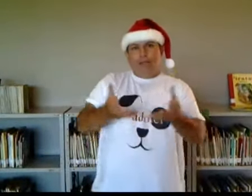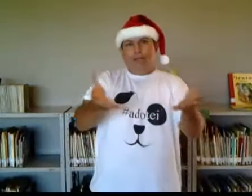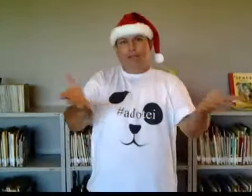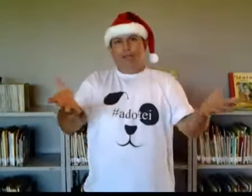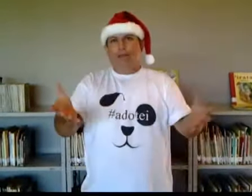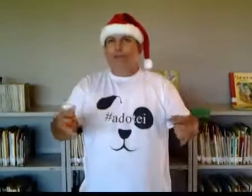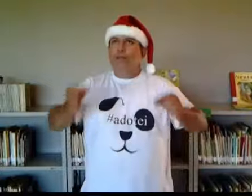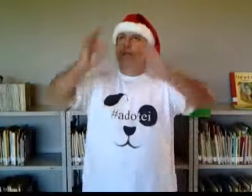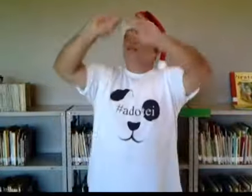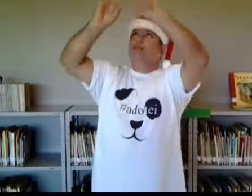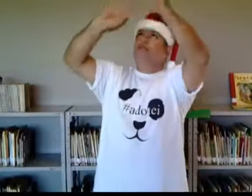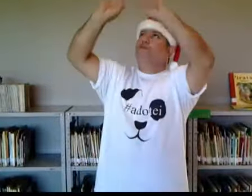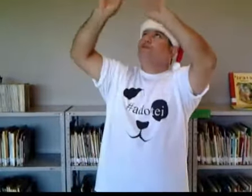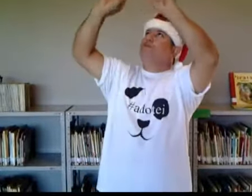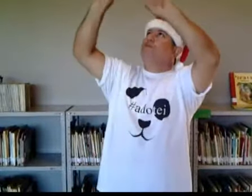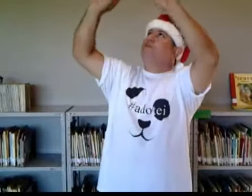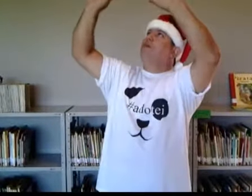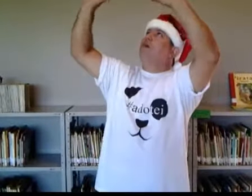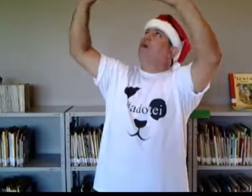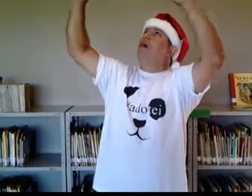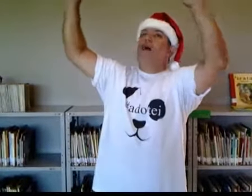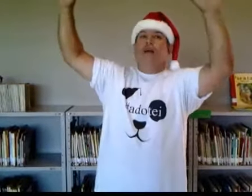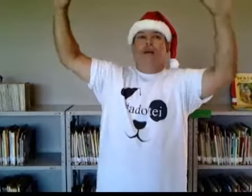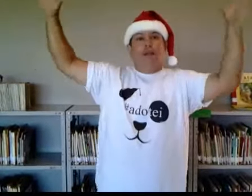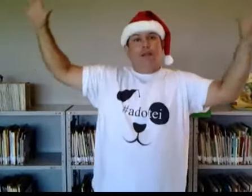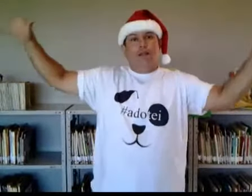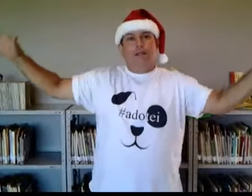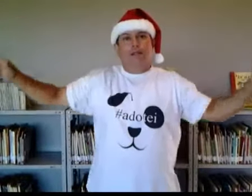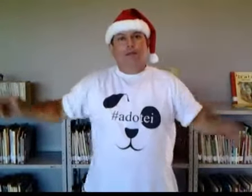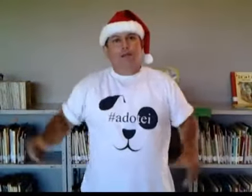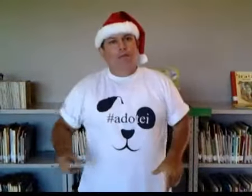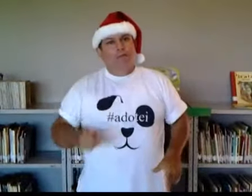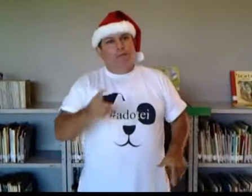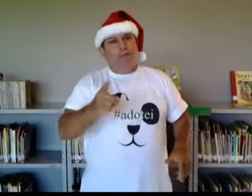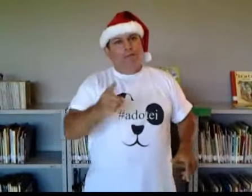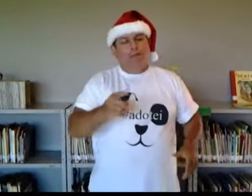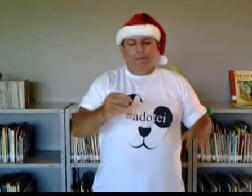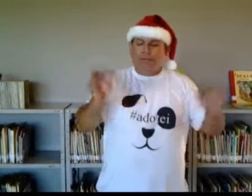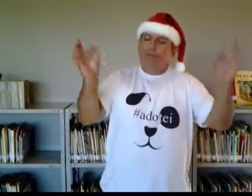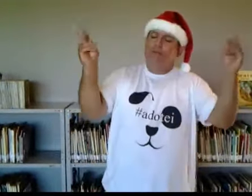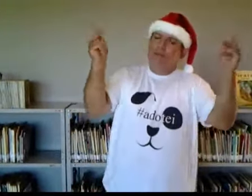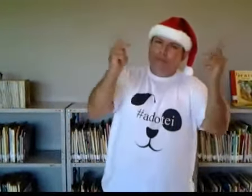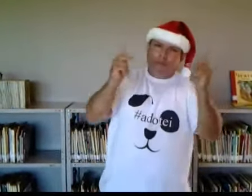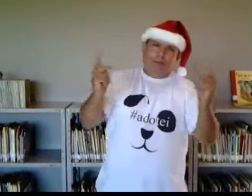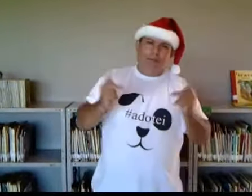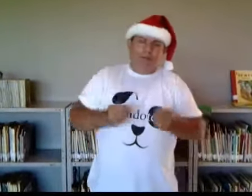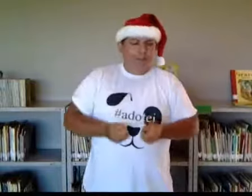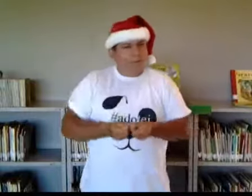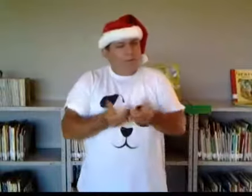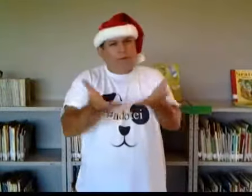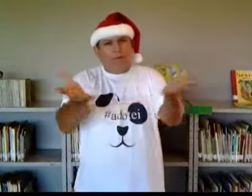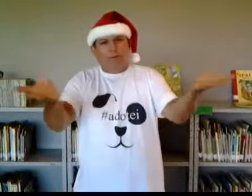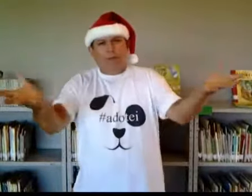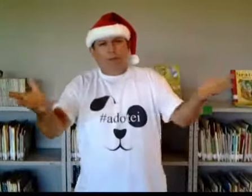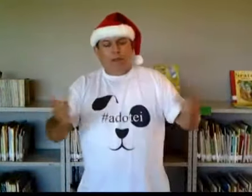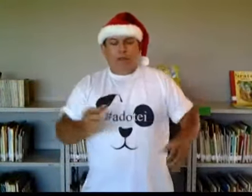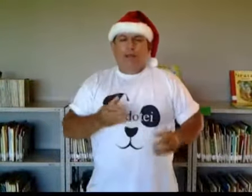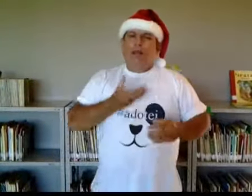Luzinha para dar, pela paz para dar É Natal